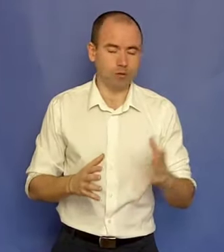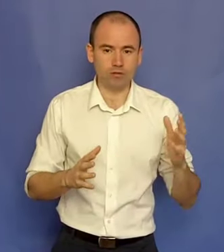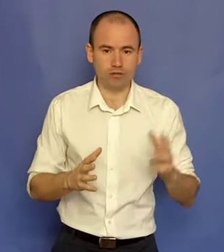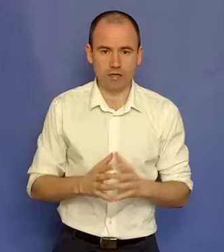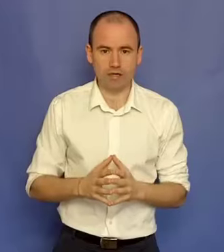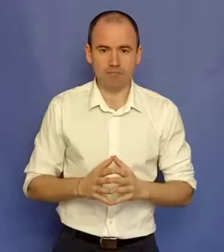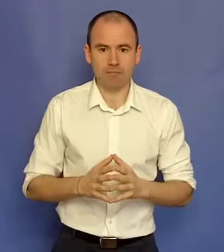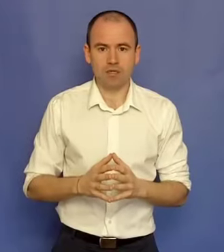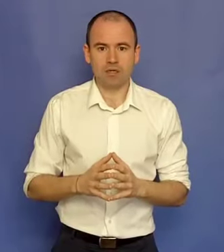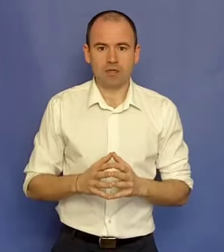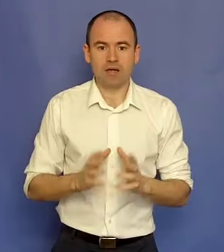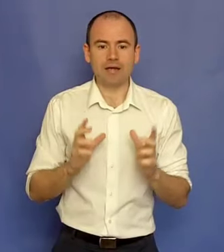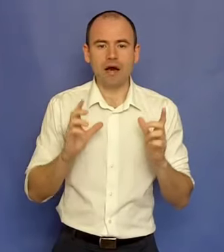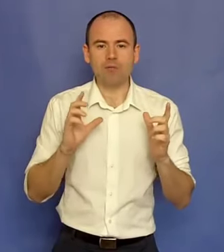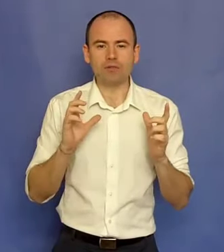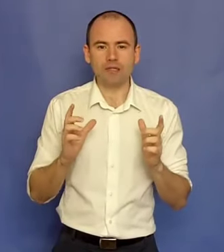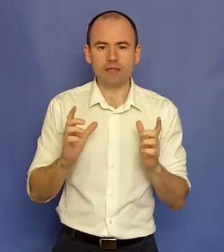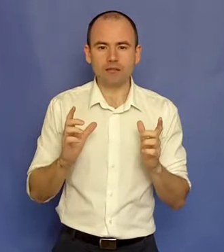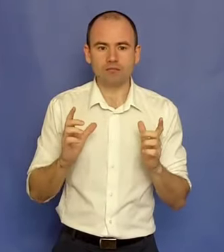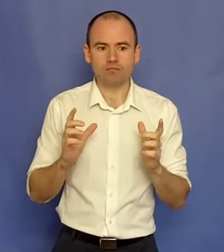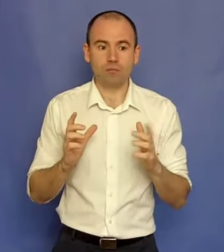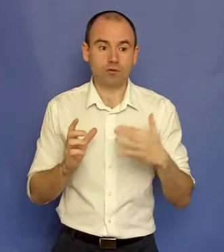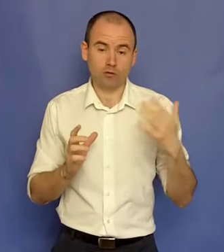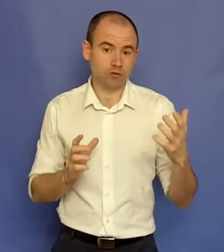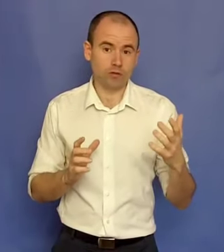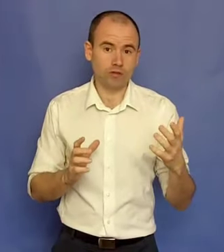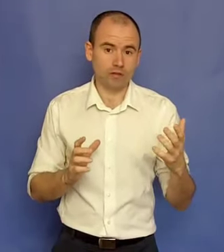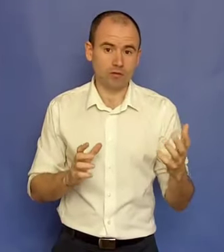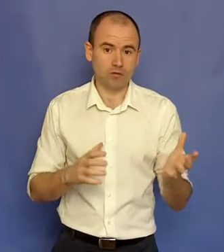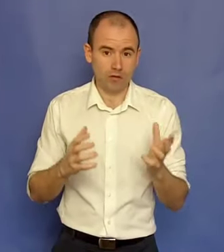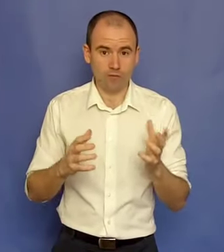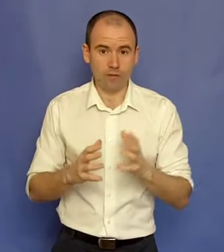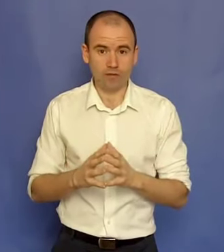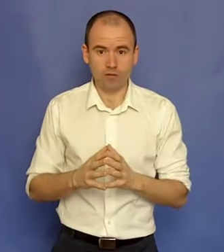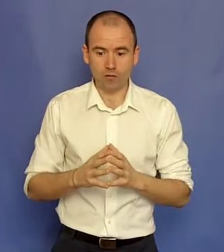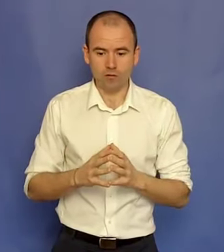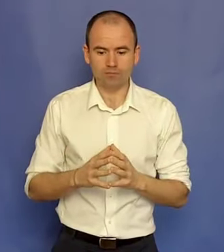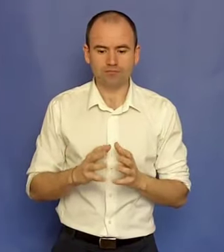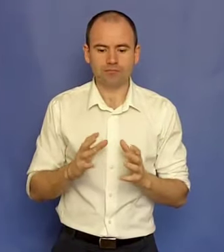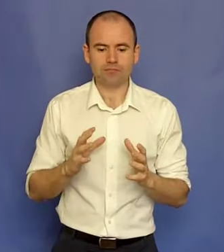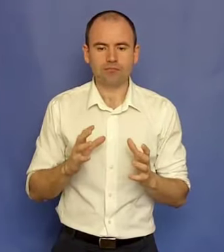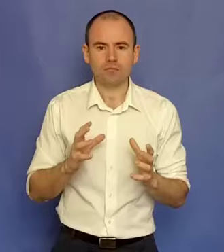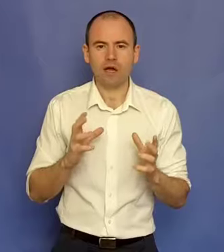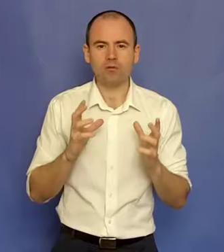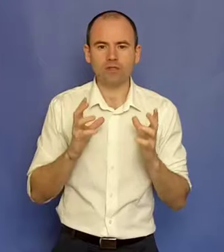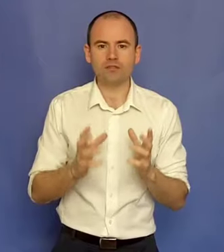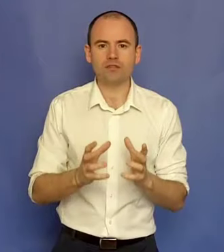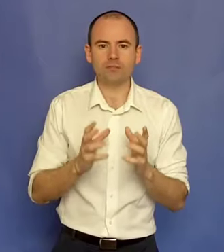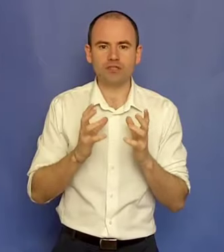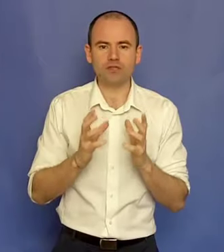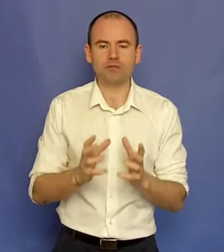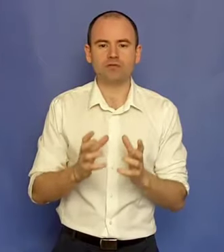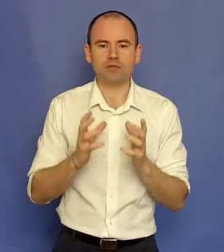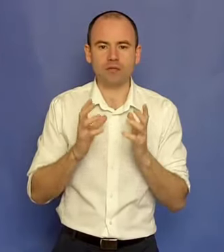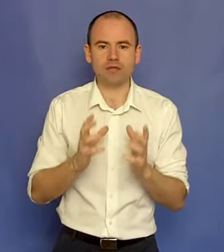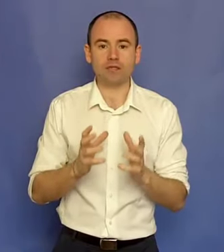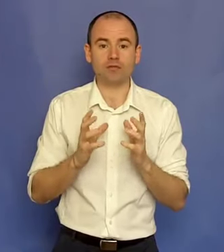20 de ani, care au înțeles, poate cu ajutorul internetului și a informației de acolo, au înțeles niște principii fundamentale de